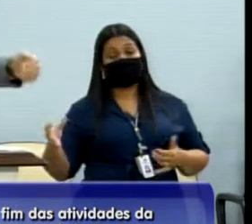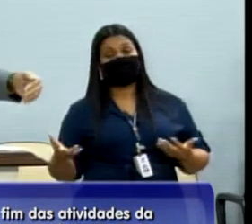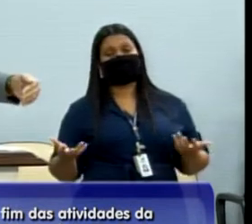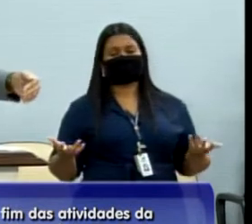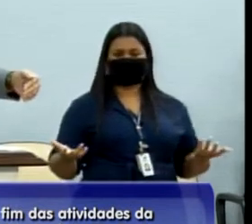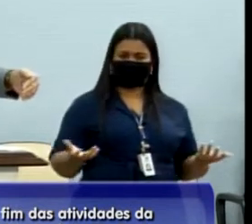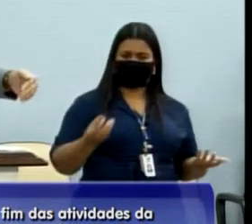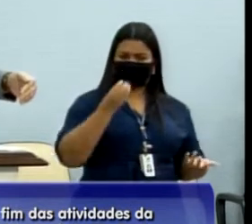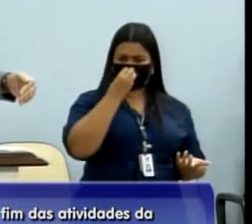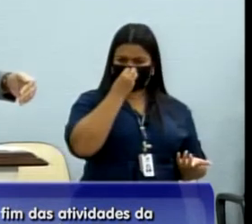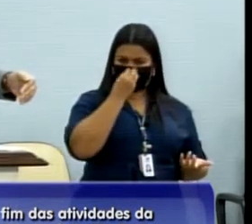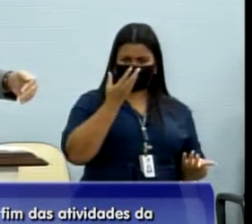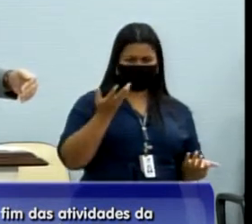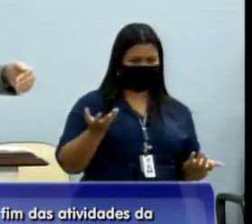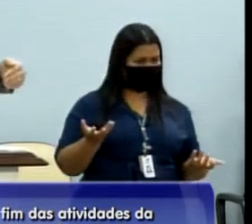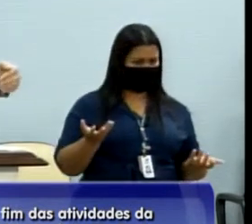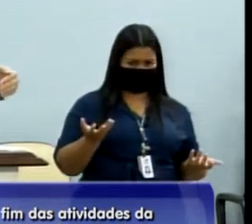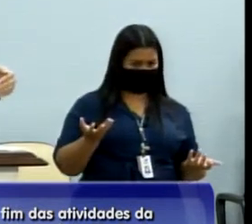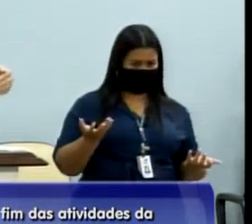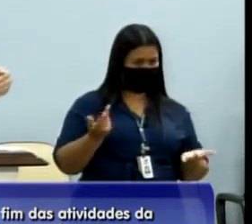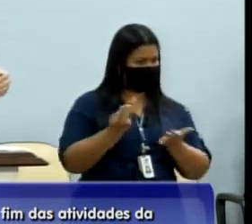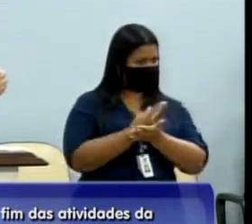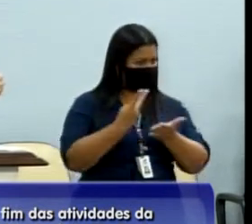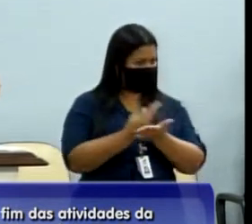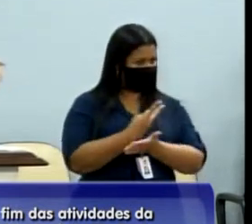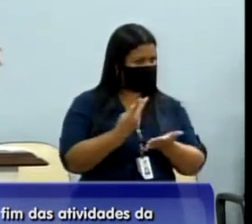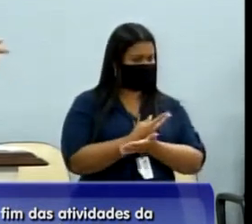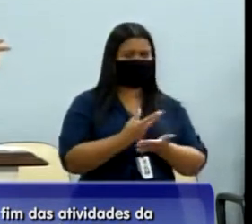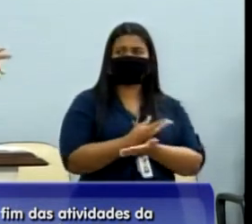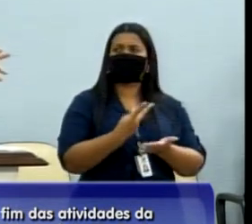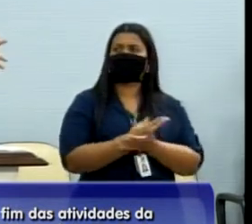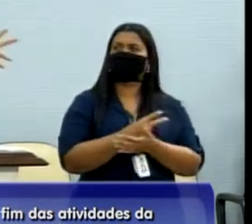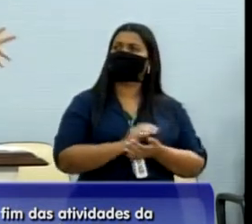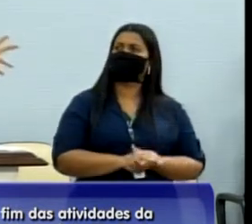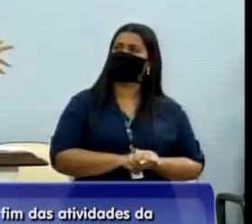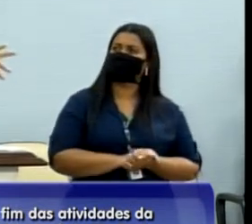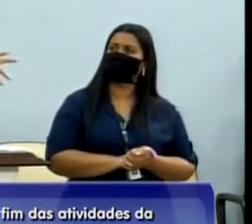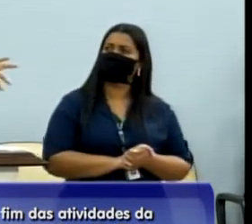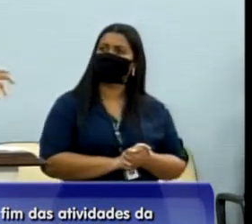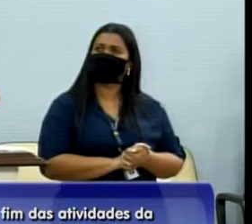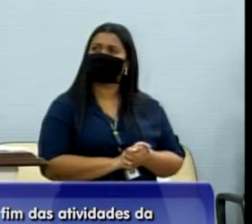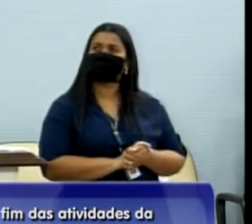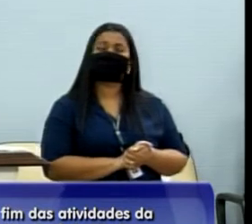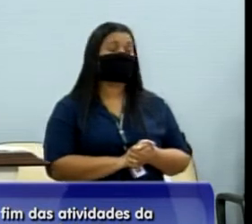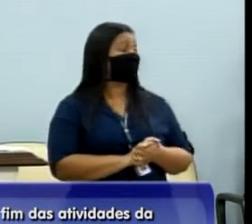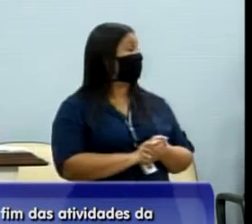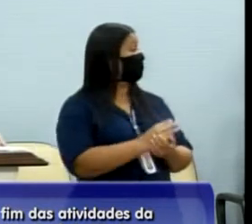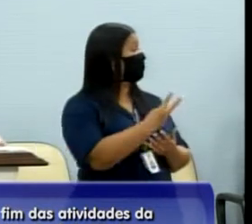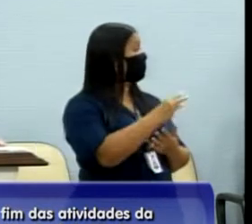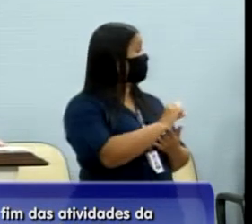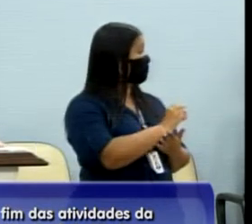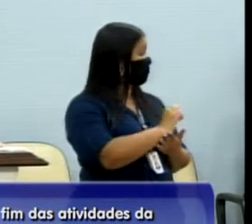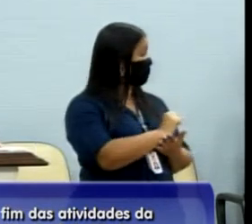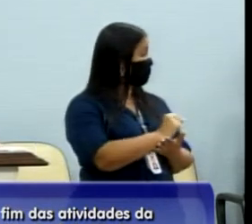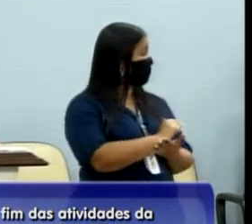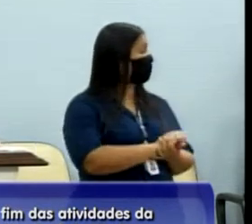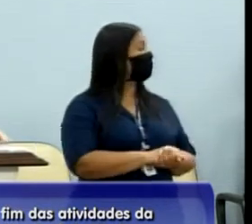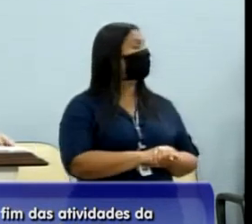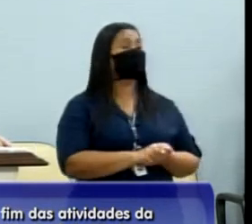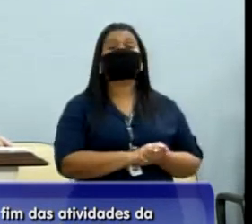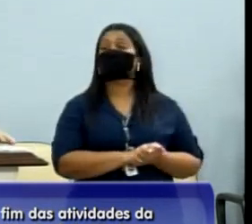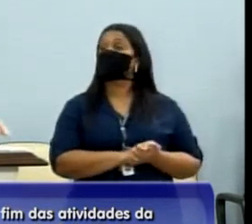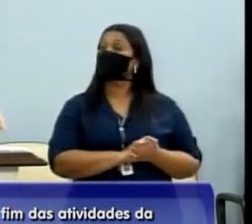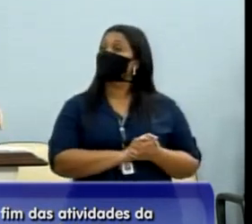que tem sempre aquele bem intencionado e, às vezes, há quem diga, vereadora, vou precisar de mais 30 segundos. Para concluir, peraí.